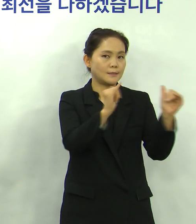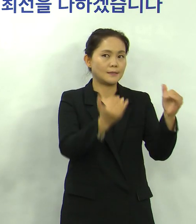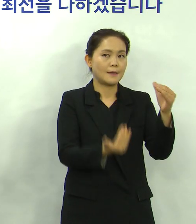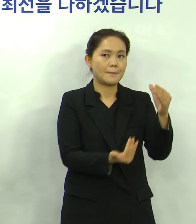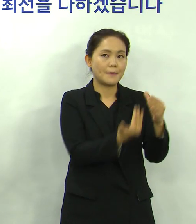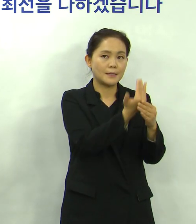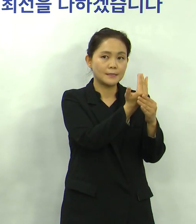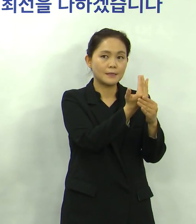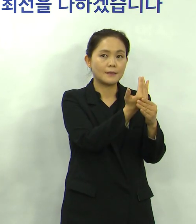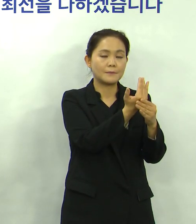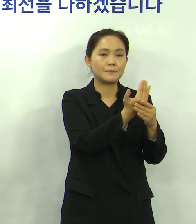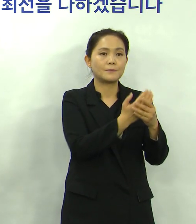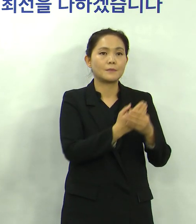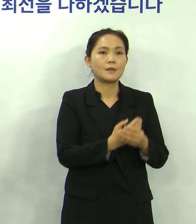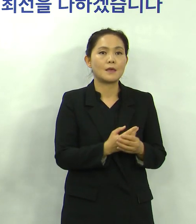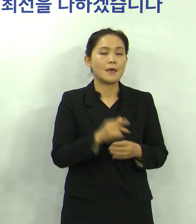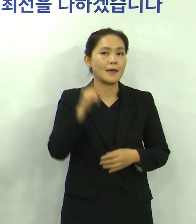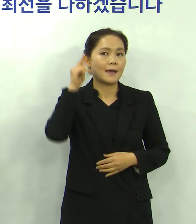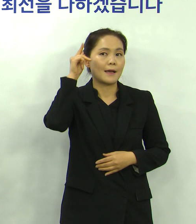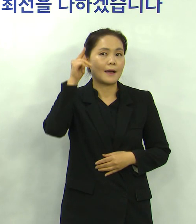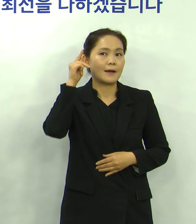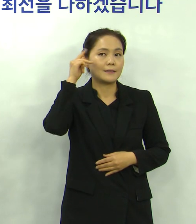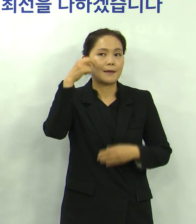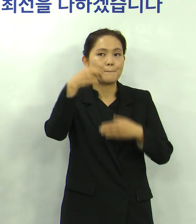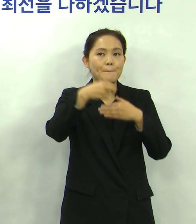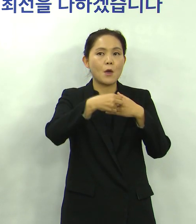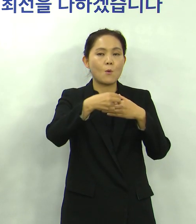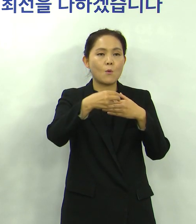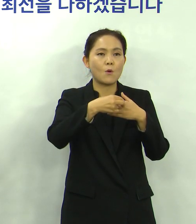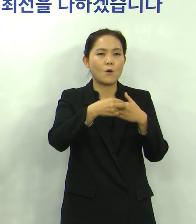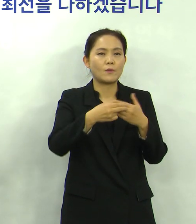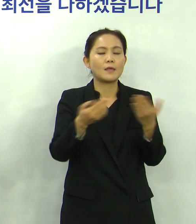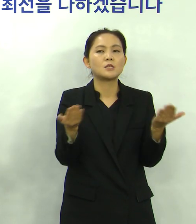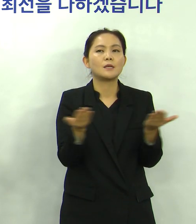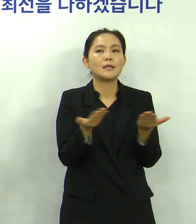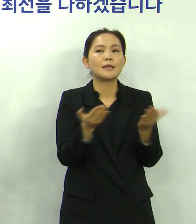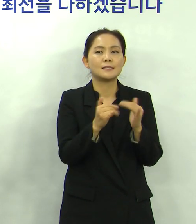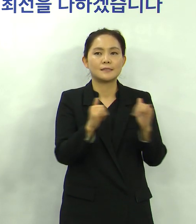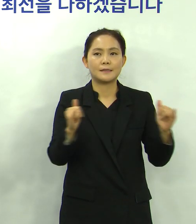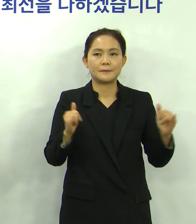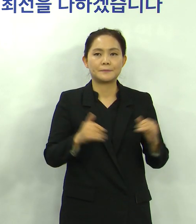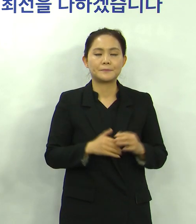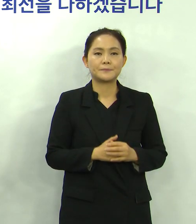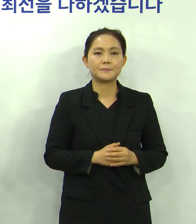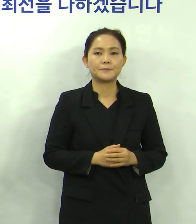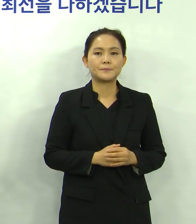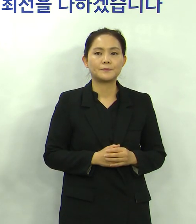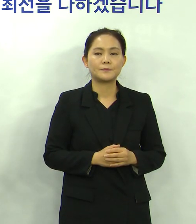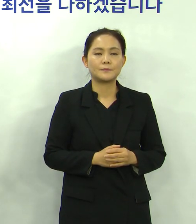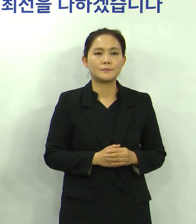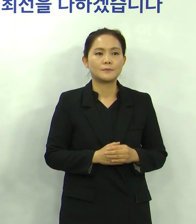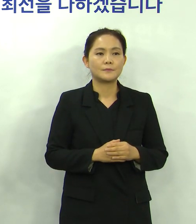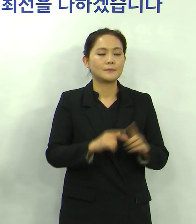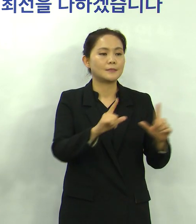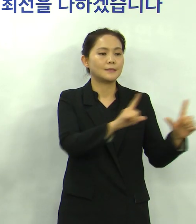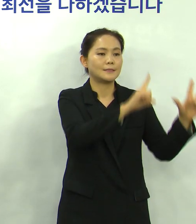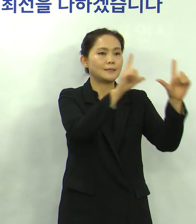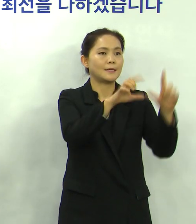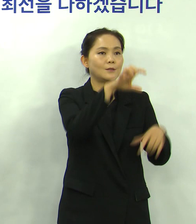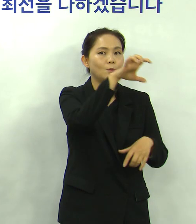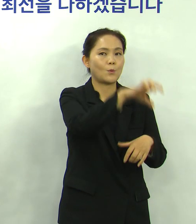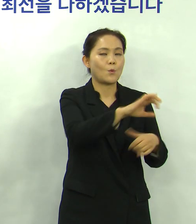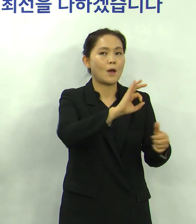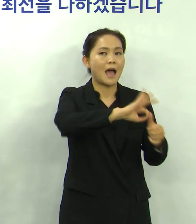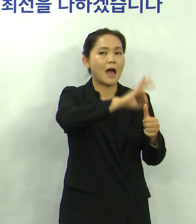했는데요 강남병원의 직원입니다 그리고 주거지는 안양시